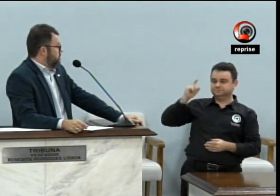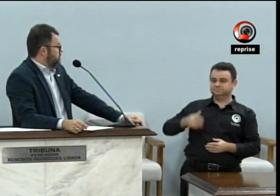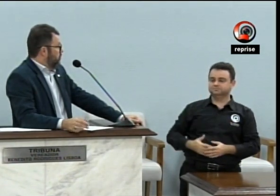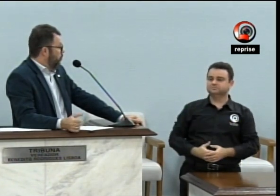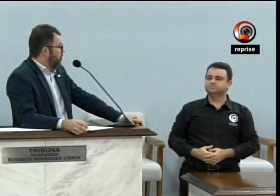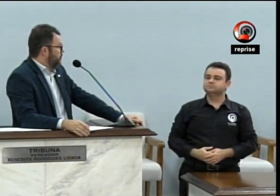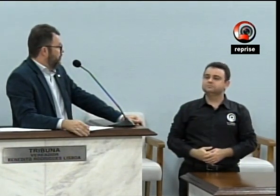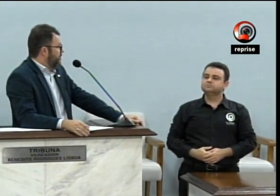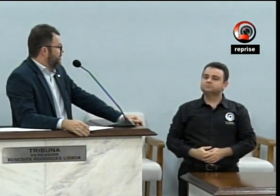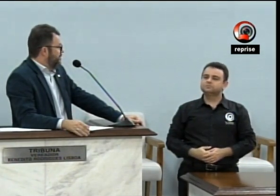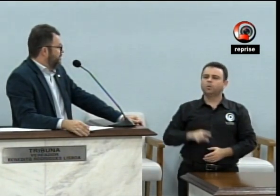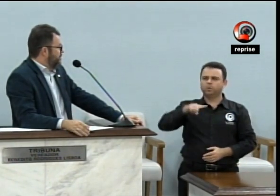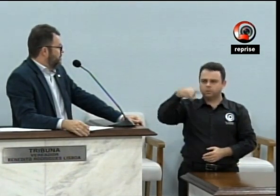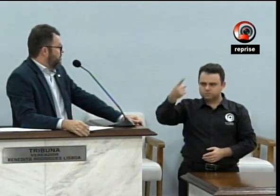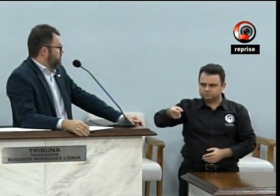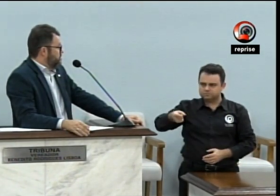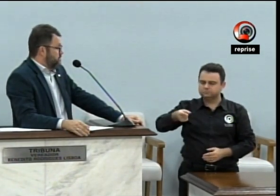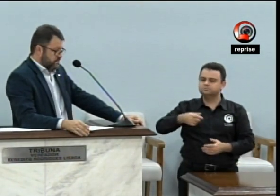O próximo.